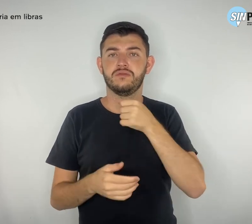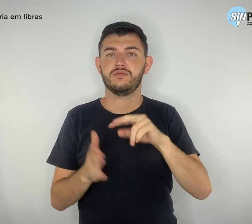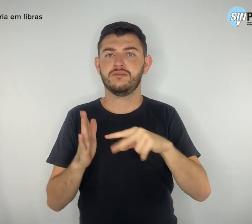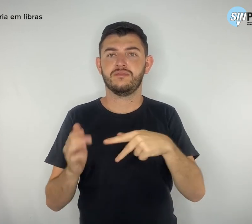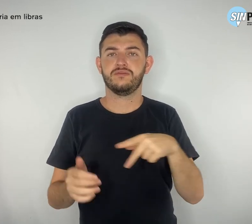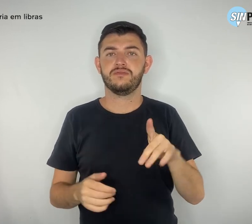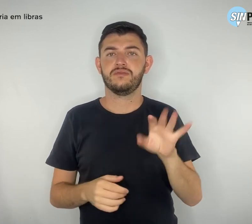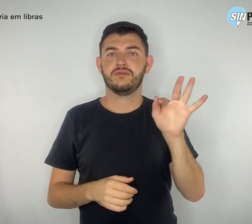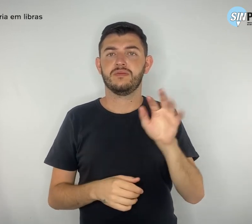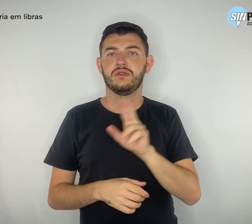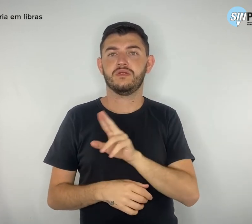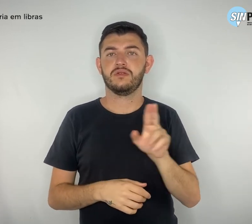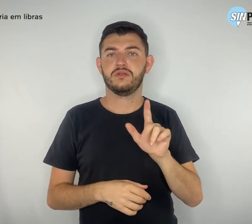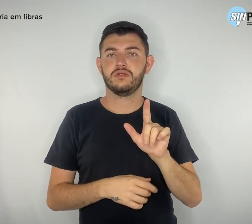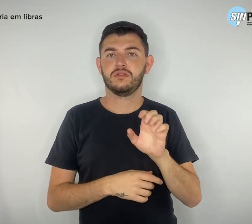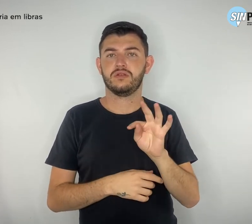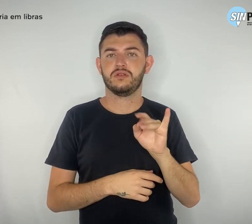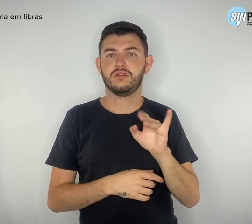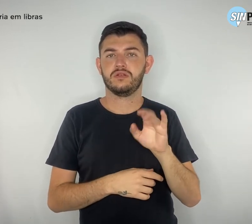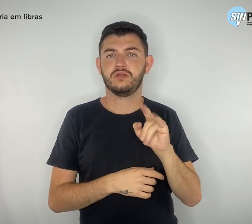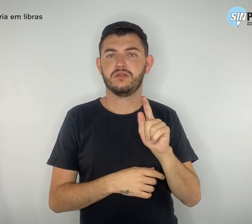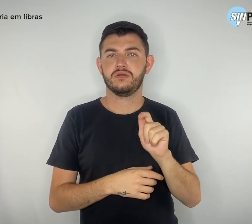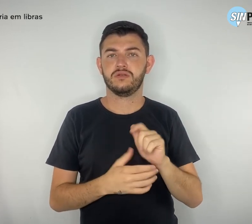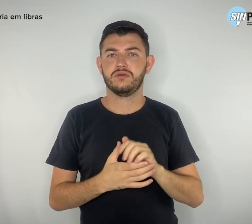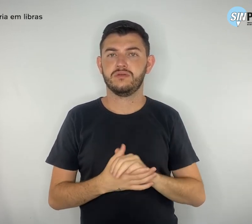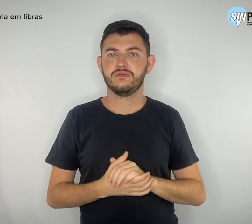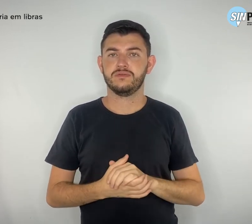Letícia Montandon. Leitura do Simpro